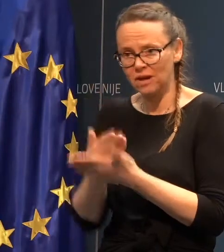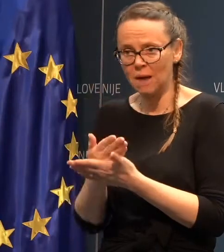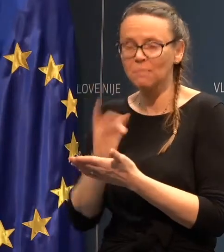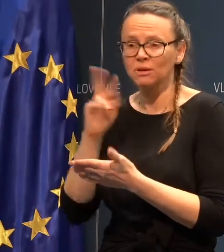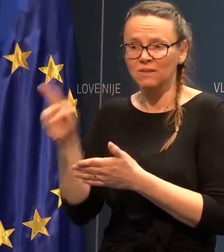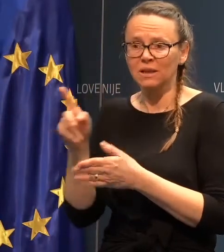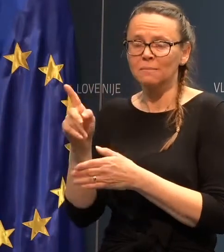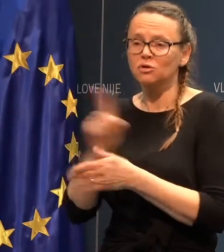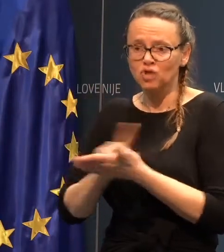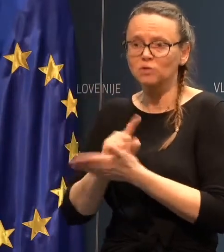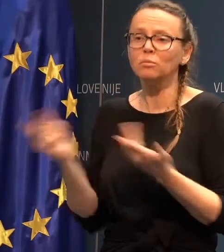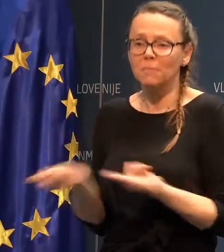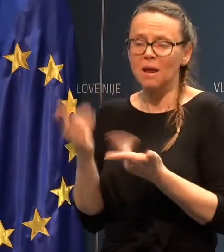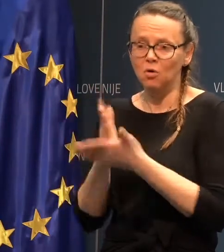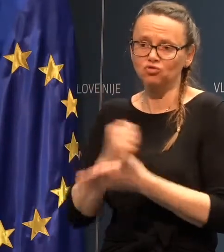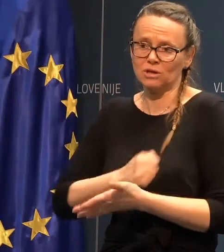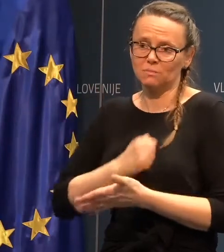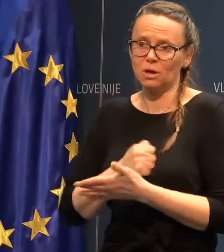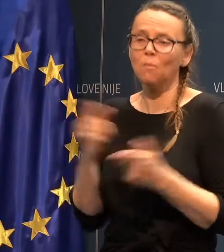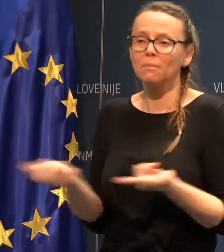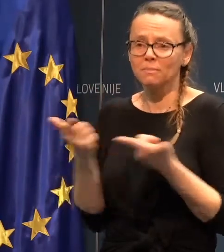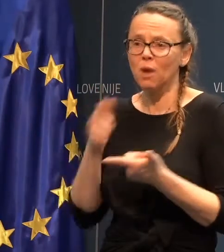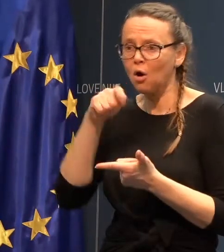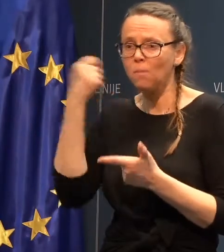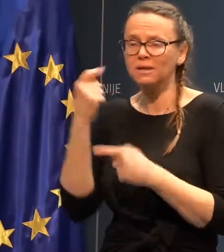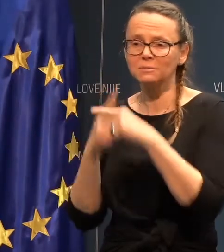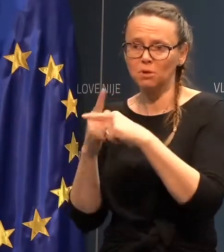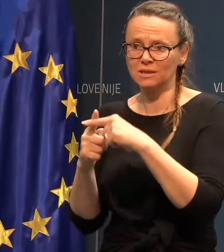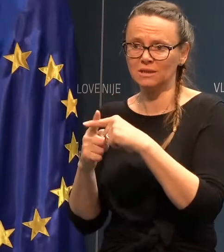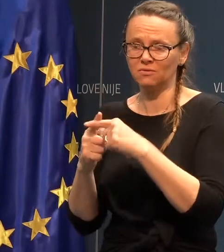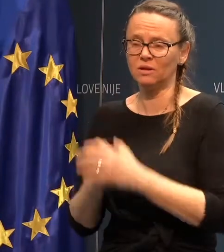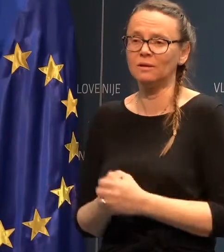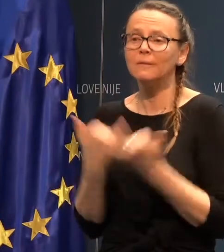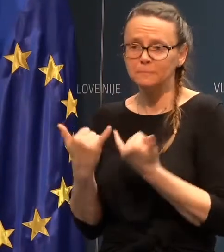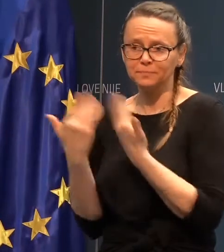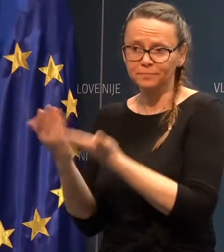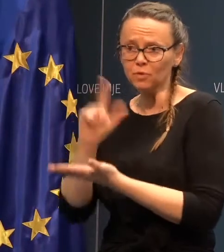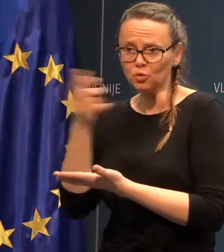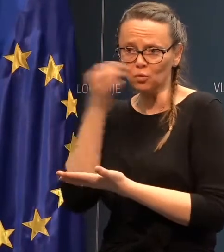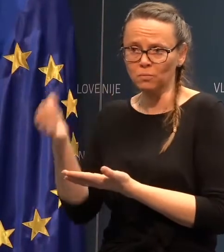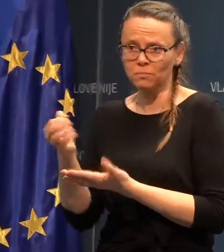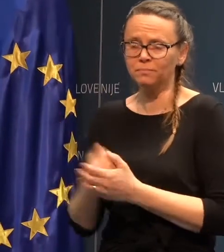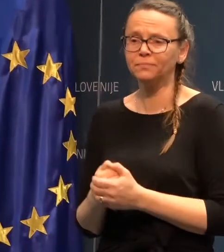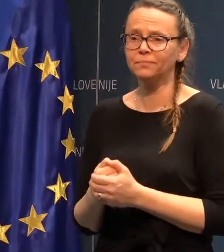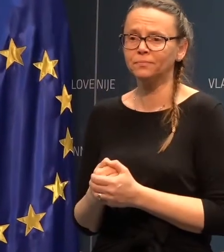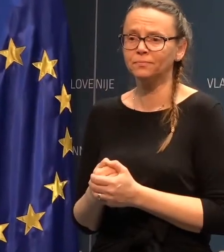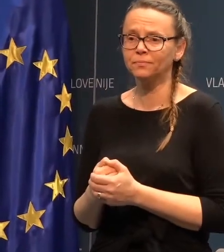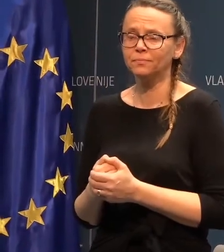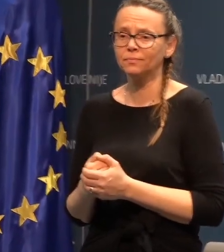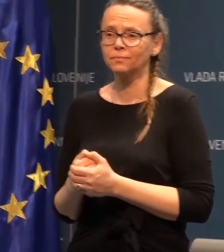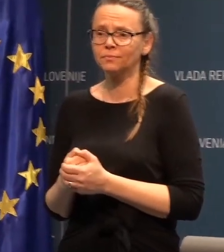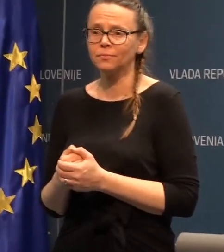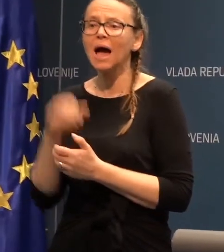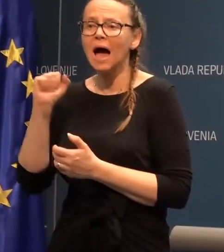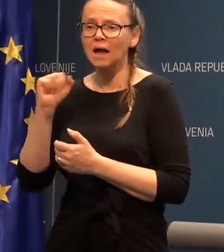že izboljel in bi lahko bil iz pozitivi. Hvala. Zdaj pa imamo Al Jazeera, pa poptevi. Izvoljte. Pozdravljamo na vaš prilubej